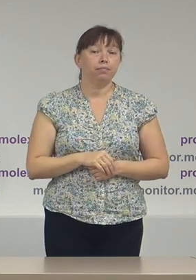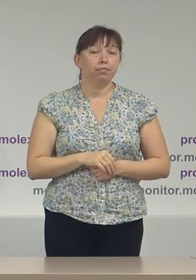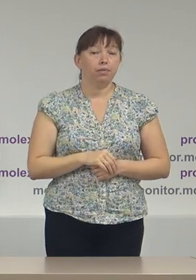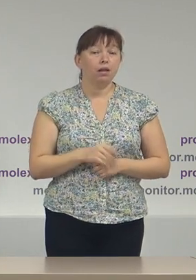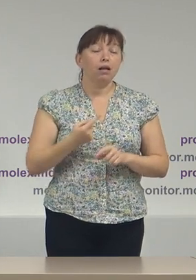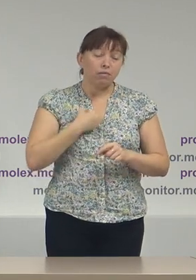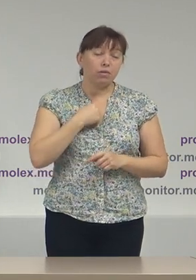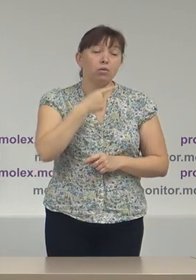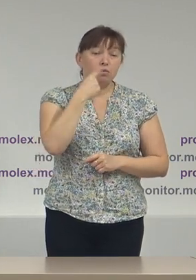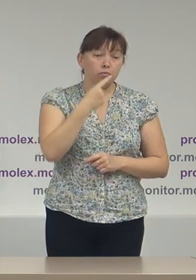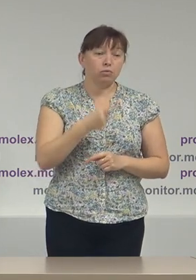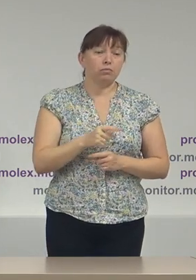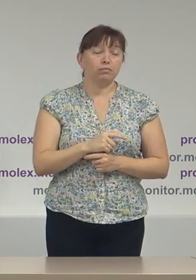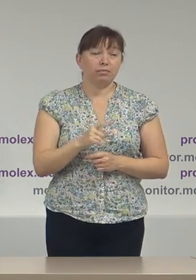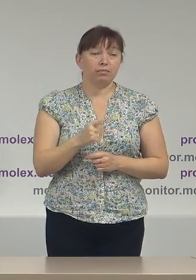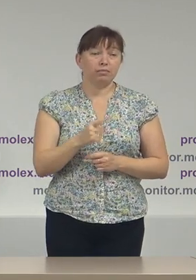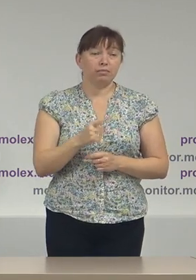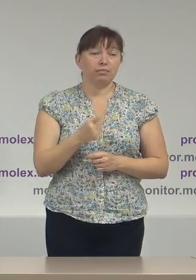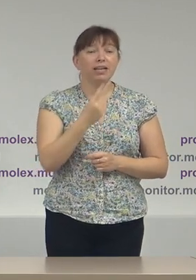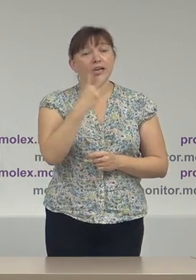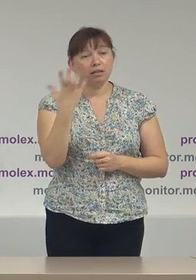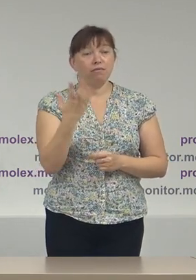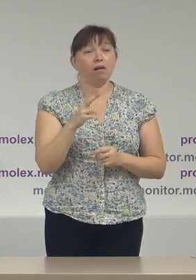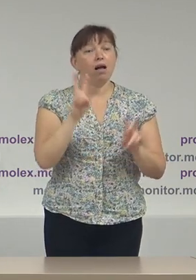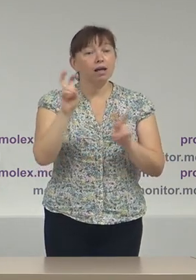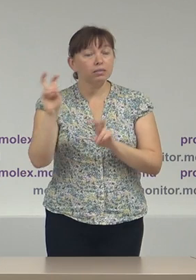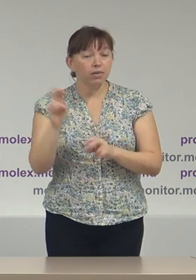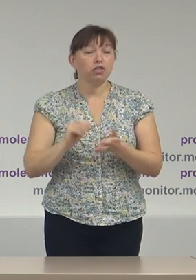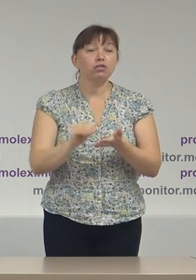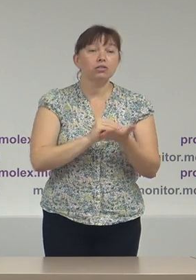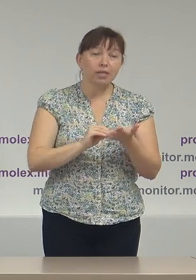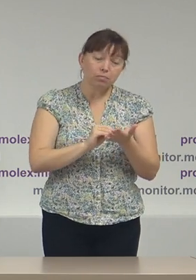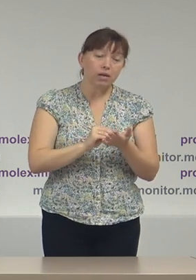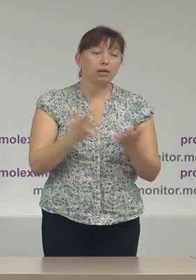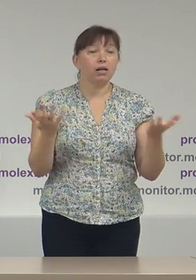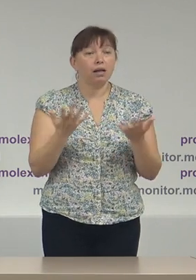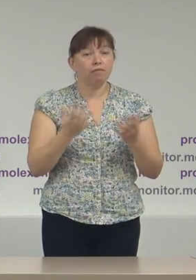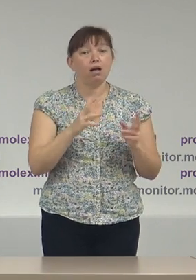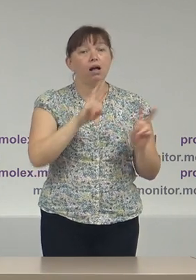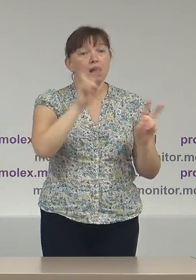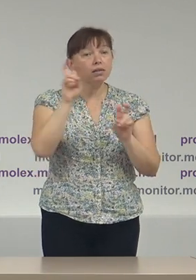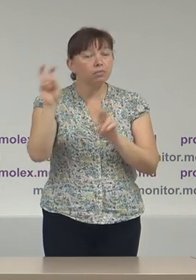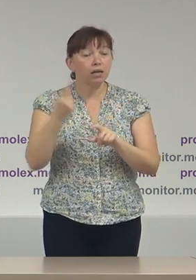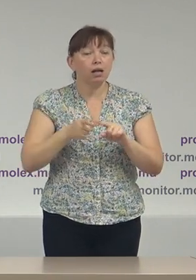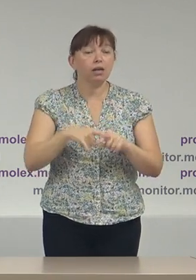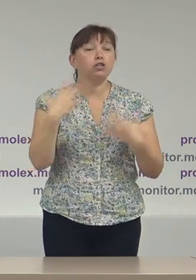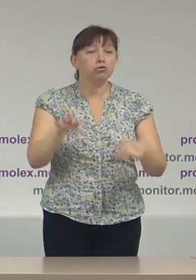Aici aș vrea să trec în revistă câteva aspecte și să reiterez câteva aspecte care și-au fost